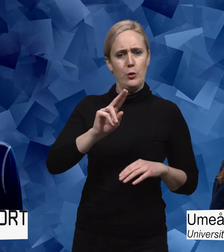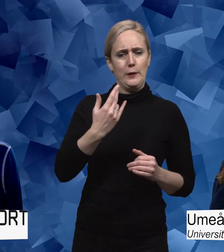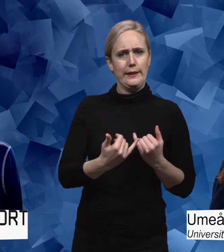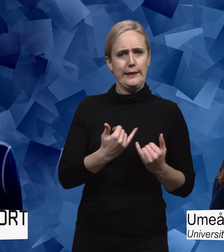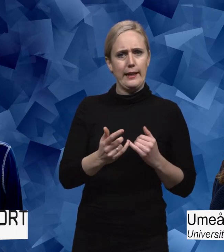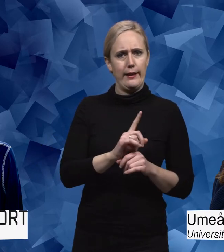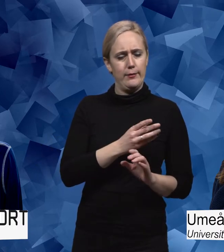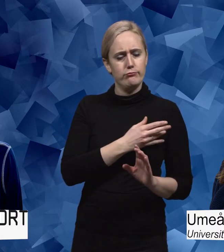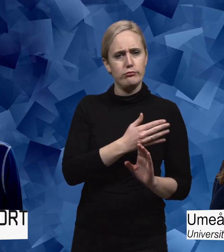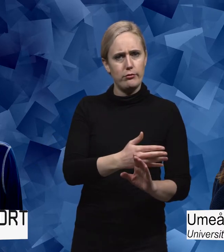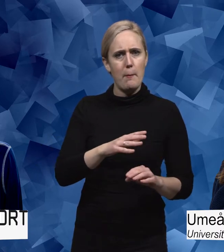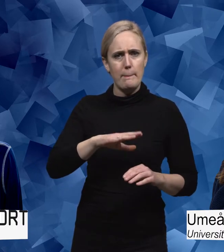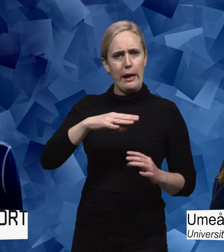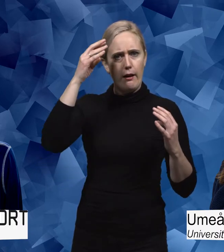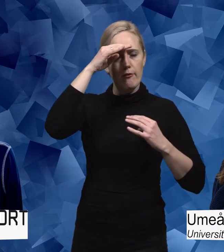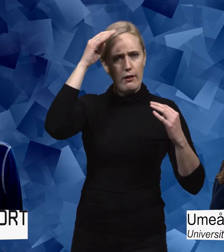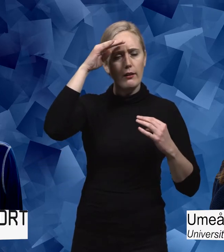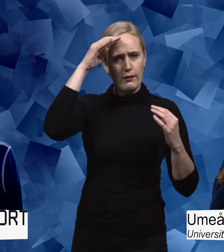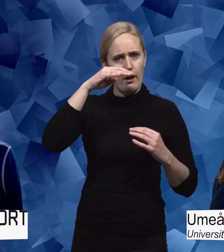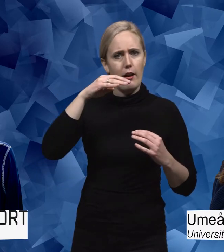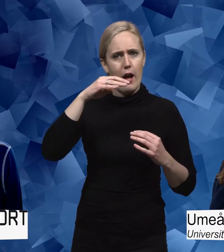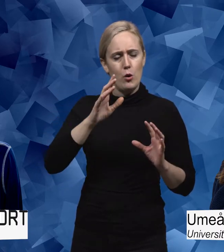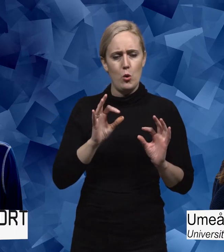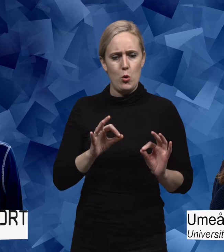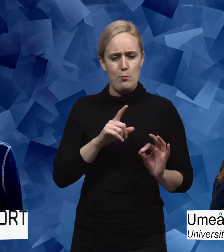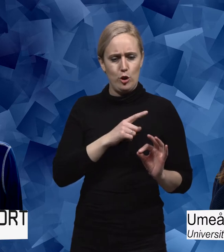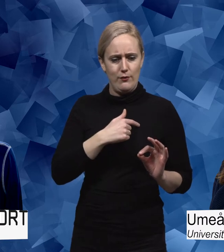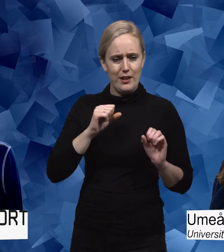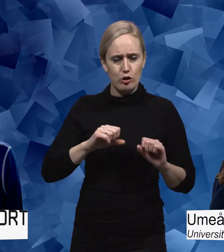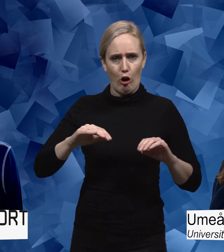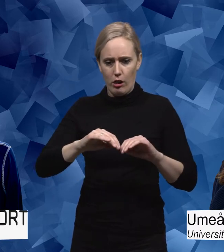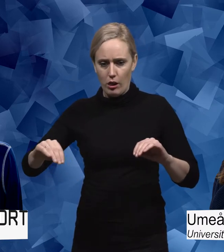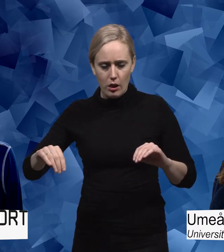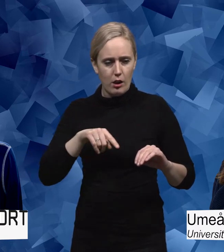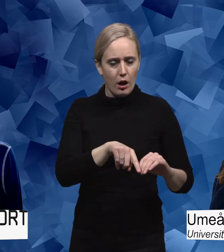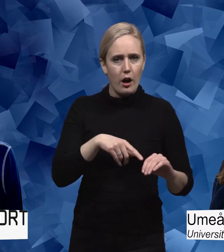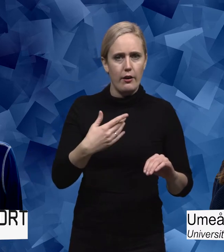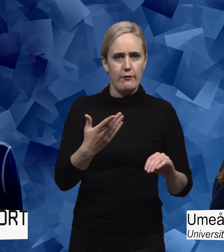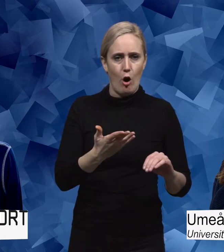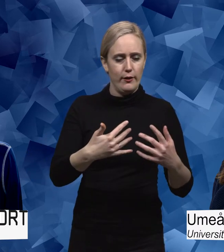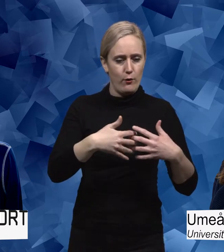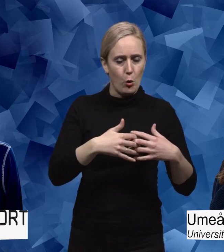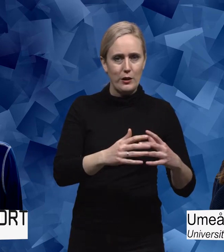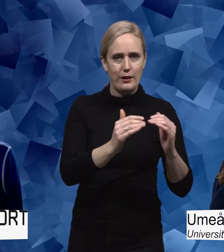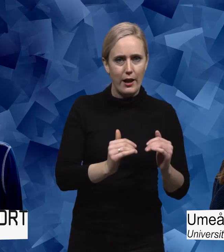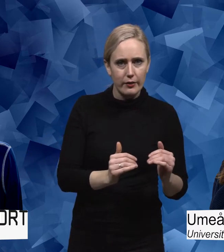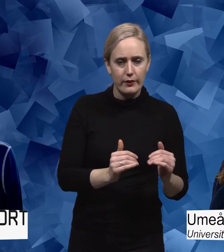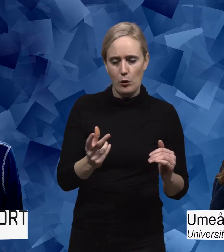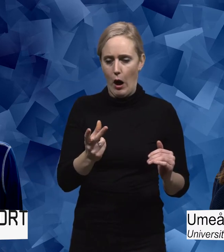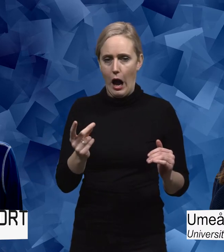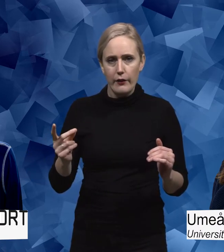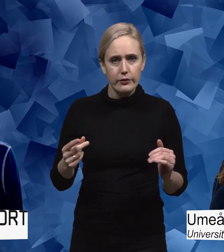senare år också både har reflekterat kring det där, hur mycket man ska särskilja det som har med